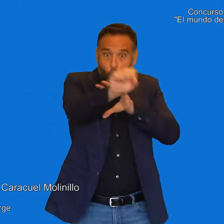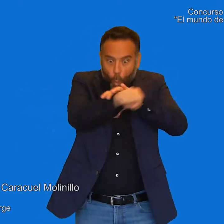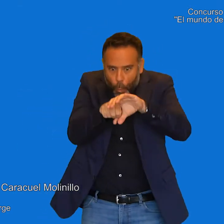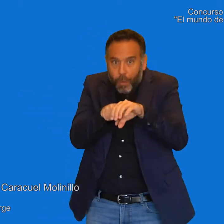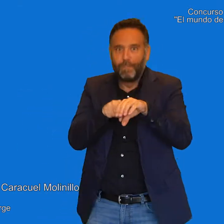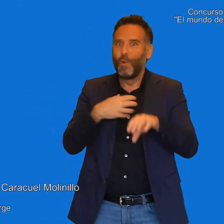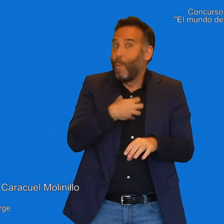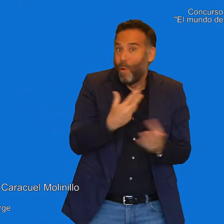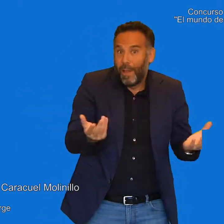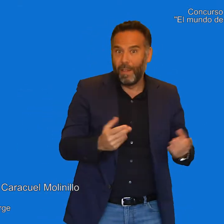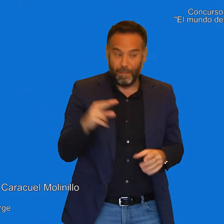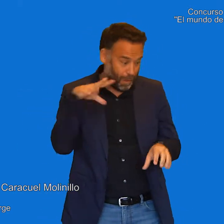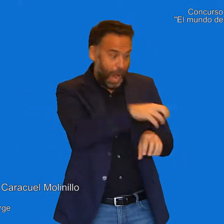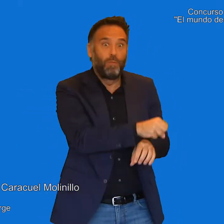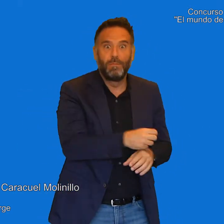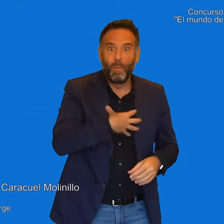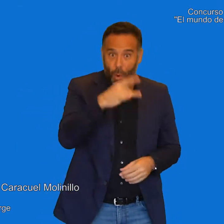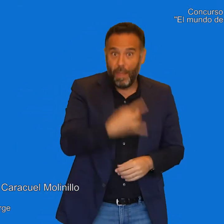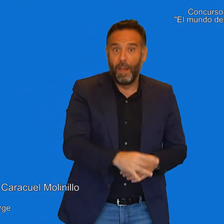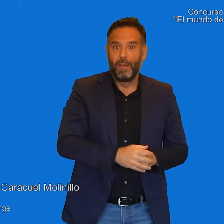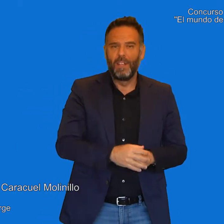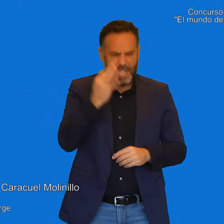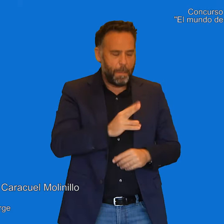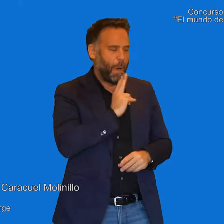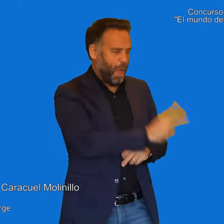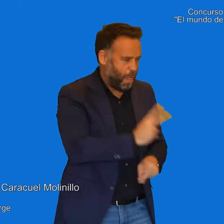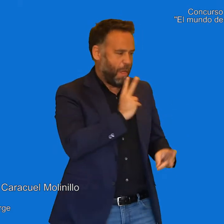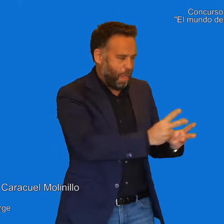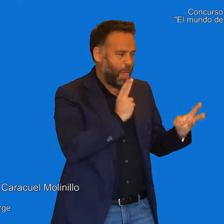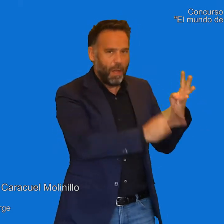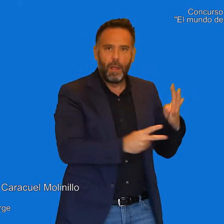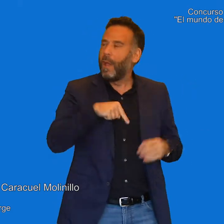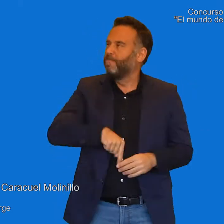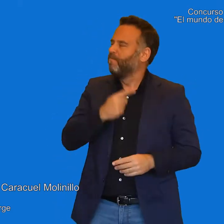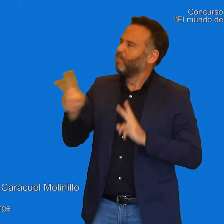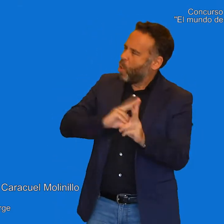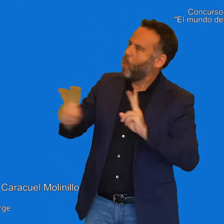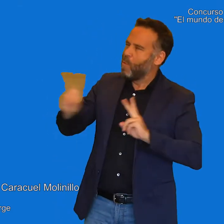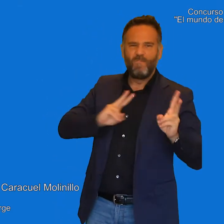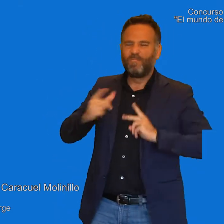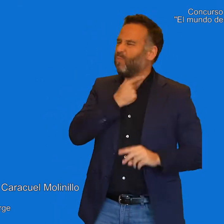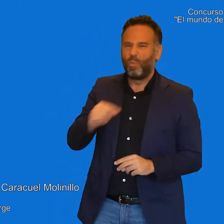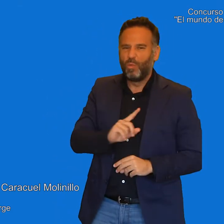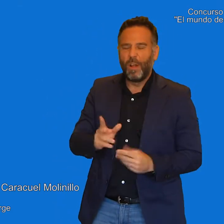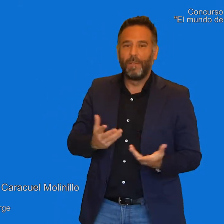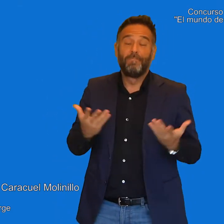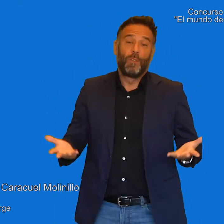porque no tenía caparazón. Siempre le recordaban esto y a él no le gustaba. La tortuga Jorge